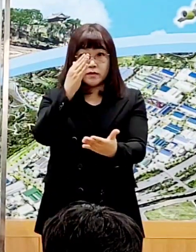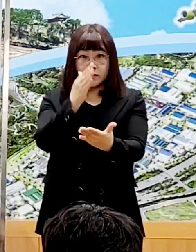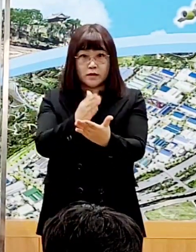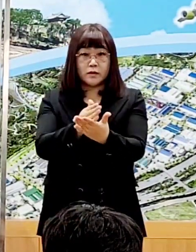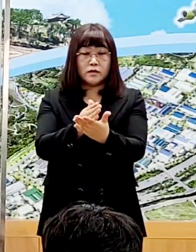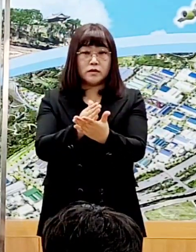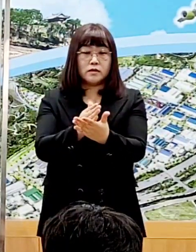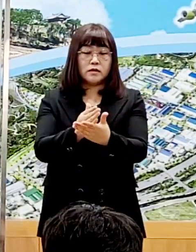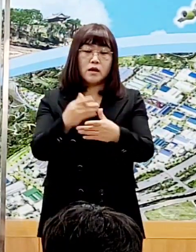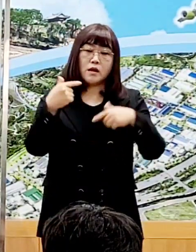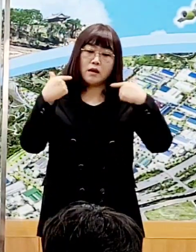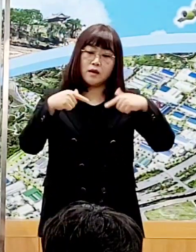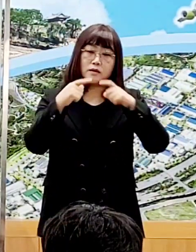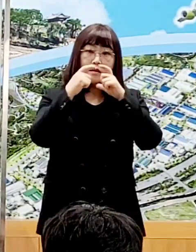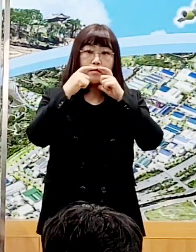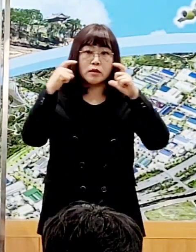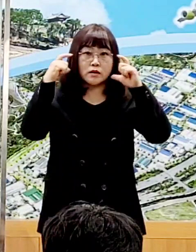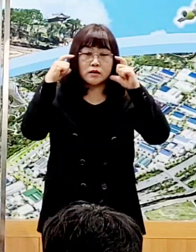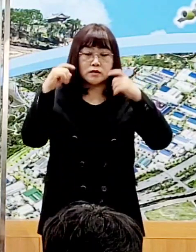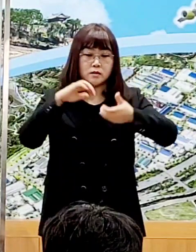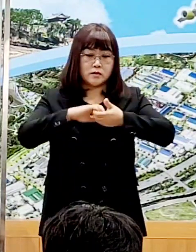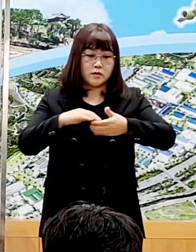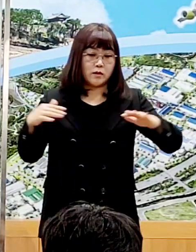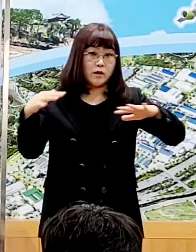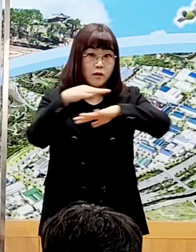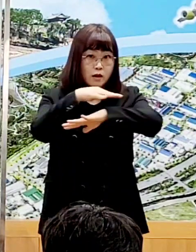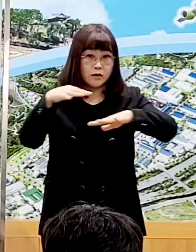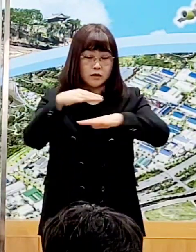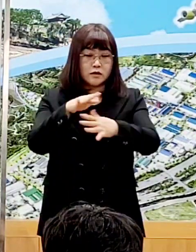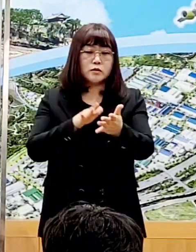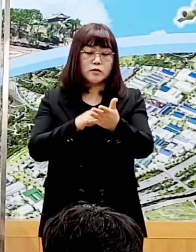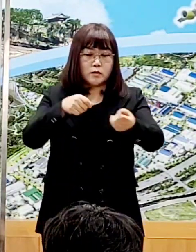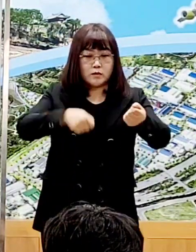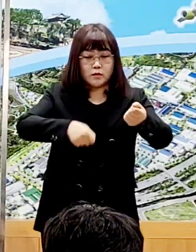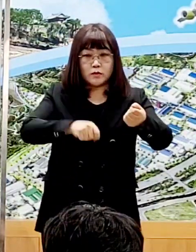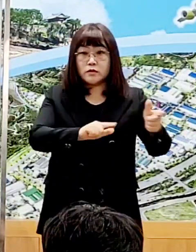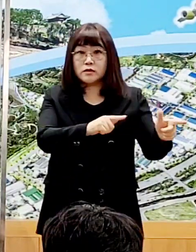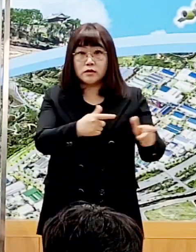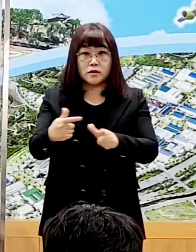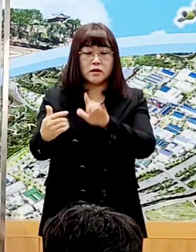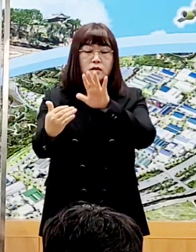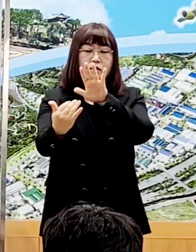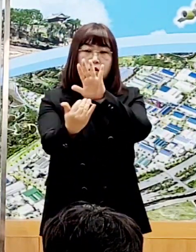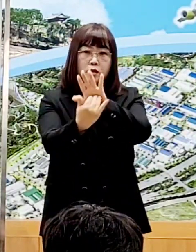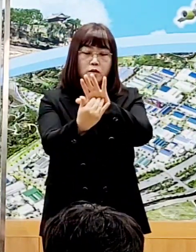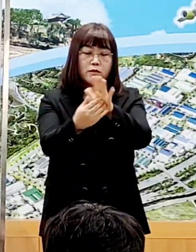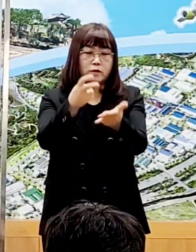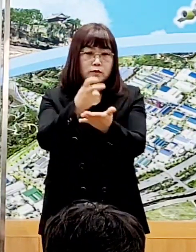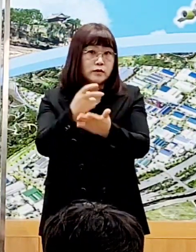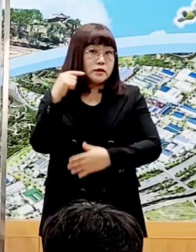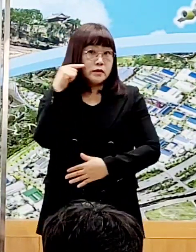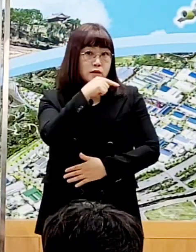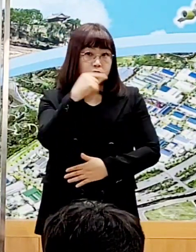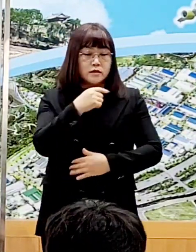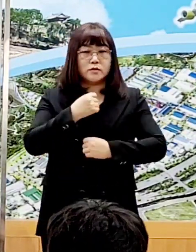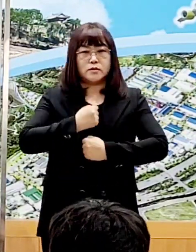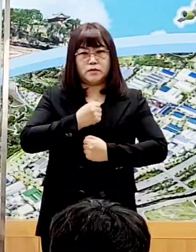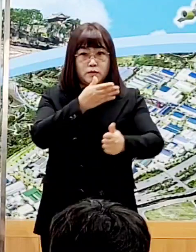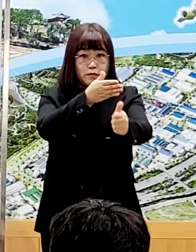상시 마스크 착용과 주기적 실내 환기 소독 등 감염 예방 추측을 철저히